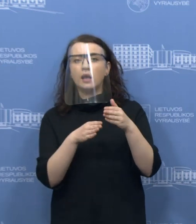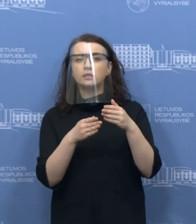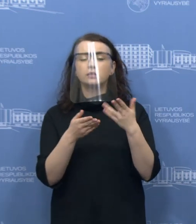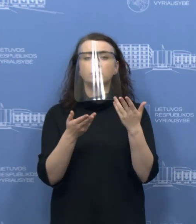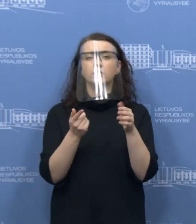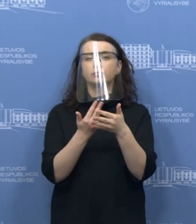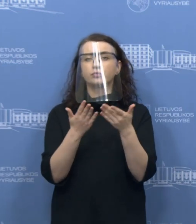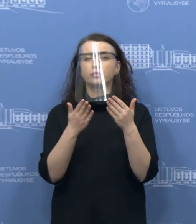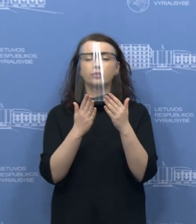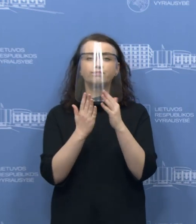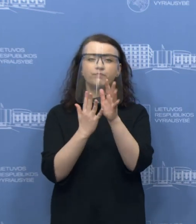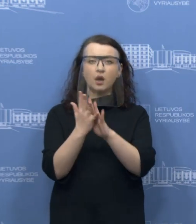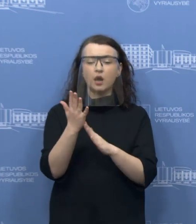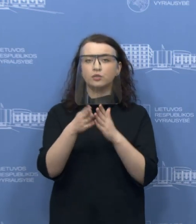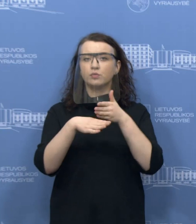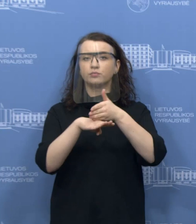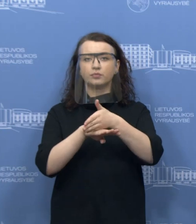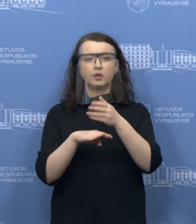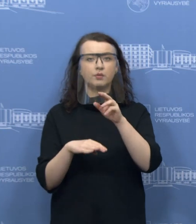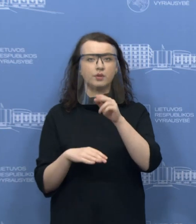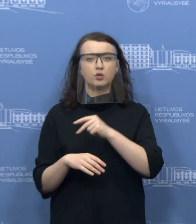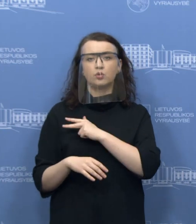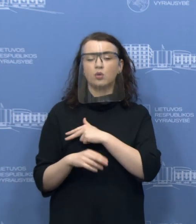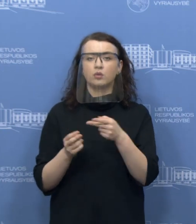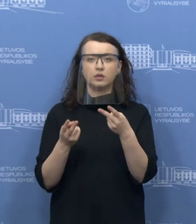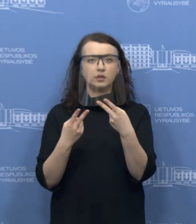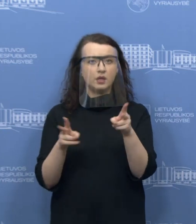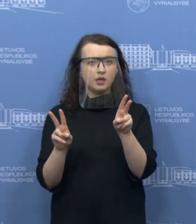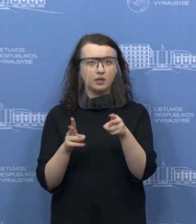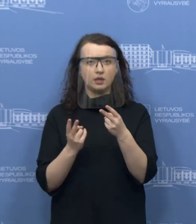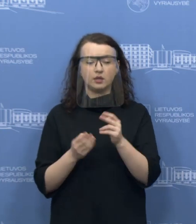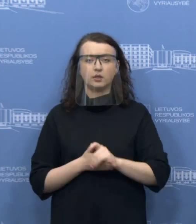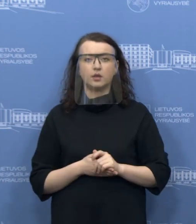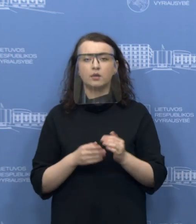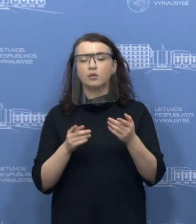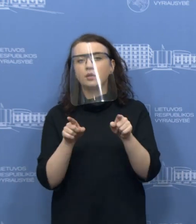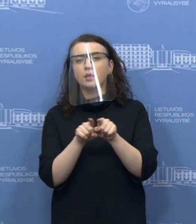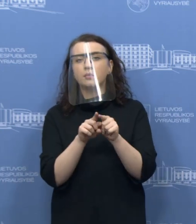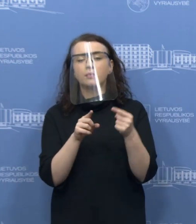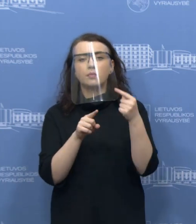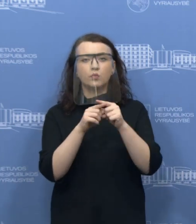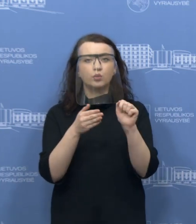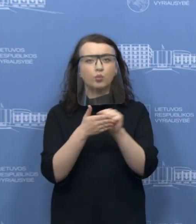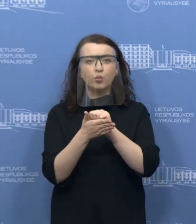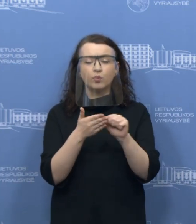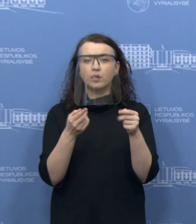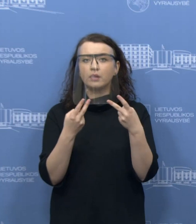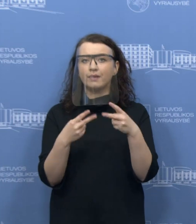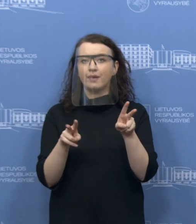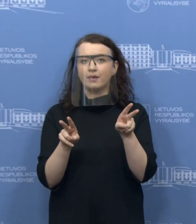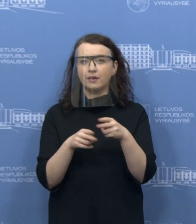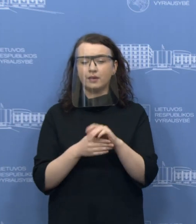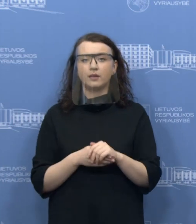teikti nereikia. Prie prašymo šiandien pateikti jokių papildomų dokumentų taip pat nereikia.